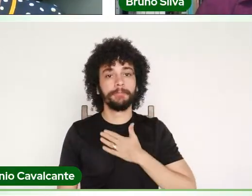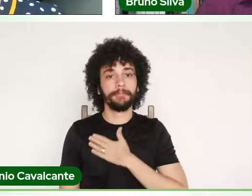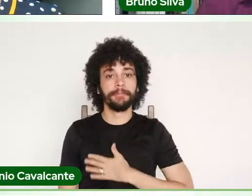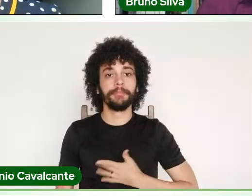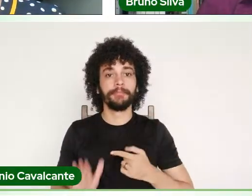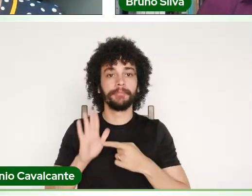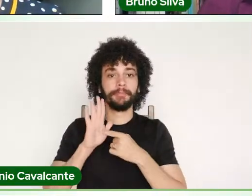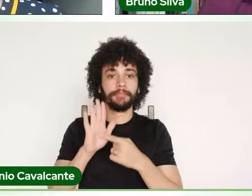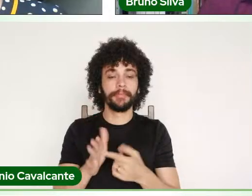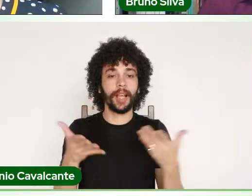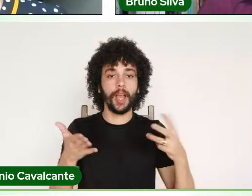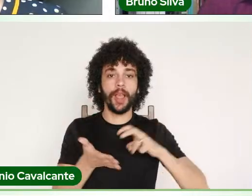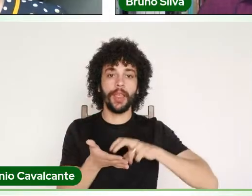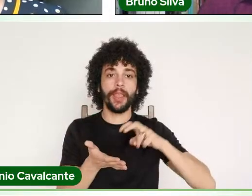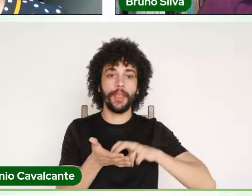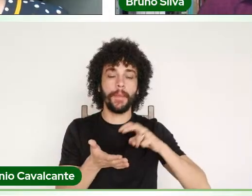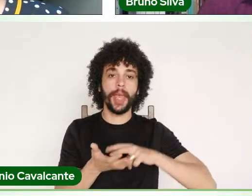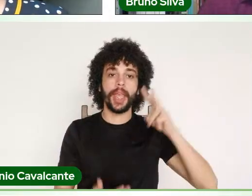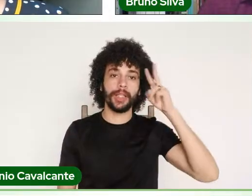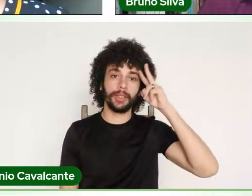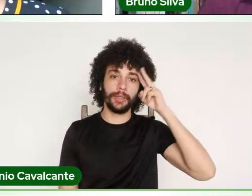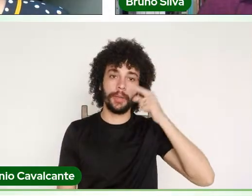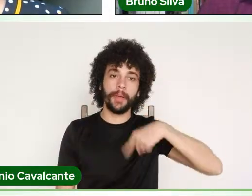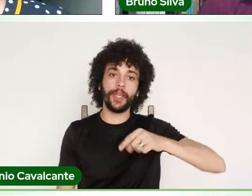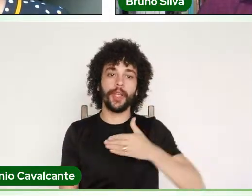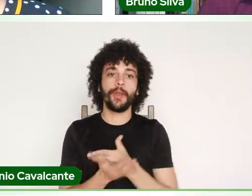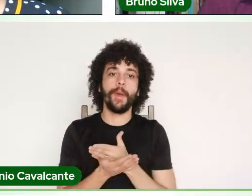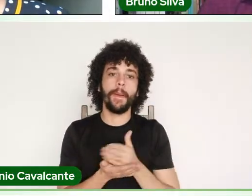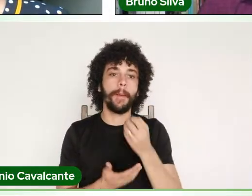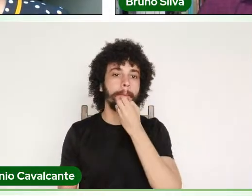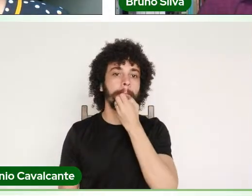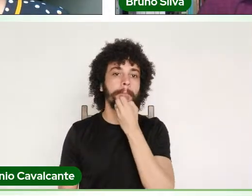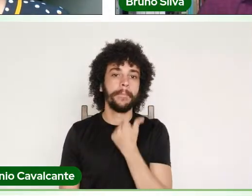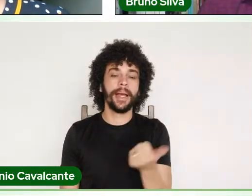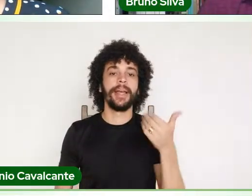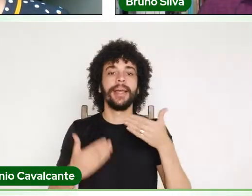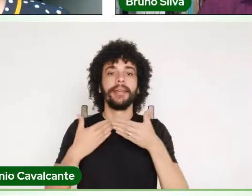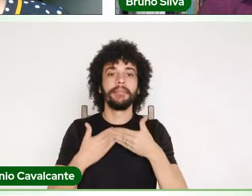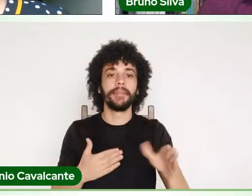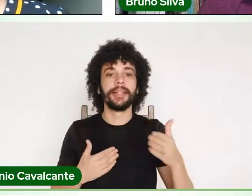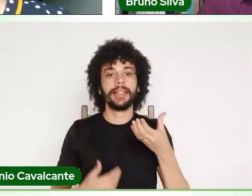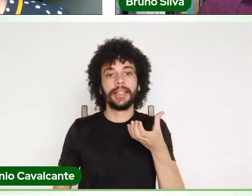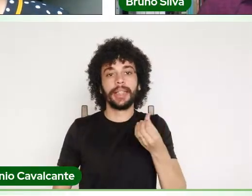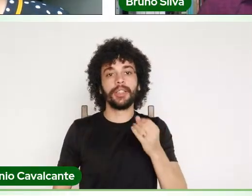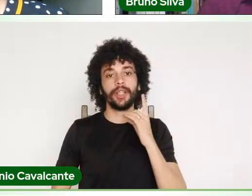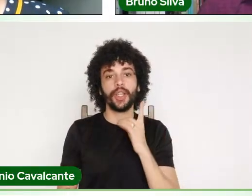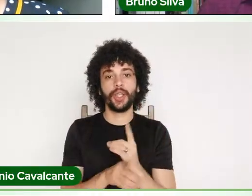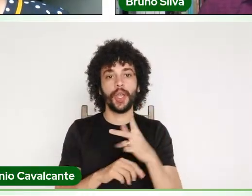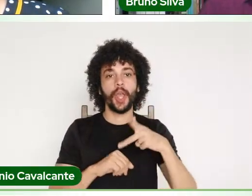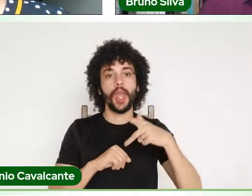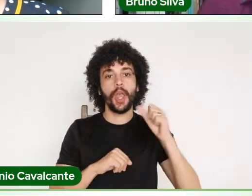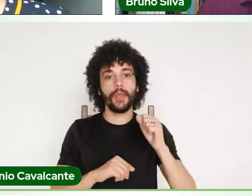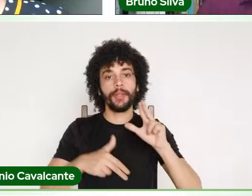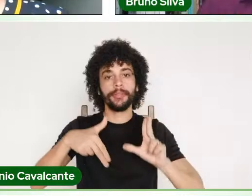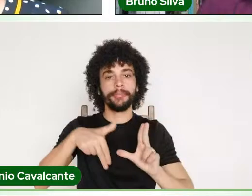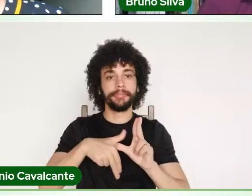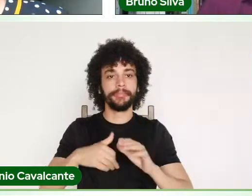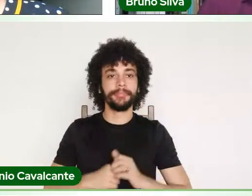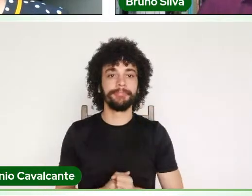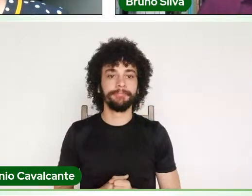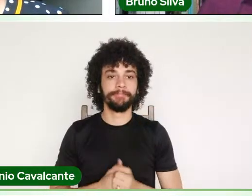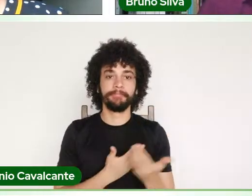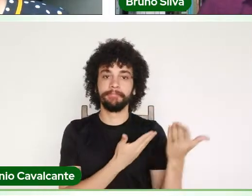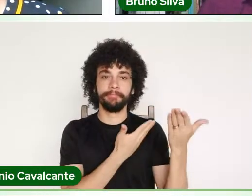senhora nesta manhã de segunda-feira para começar muito bem os trabalhos do sexto encontro de pós-graduação da Unifesp. Fica à vontade,